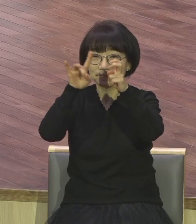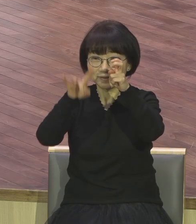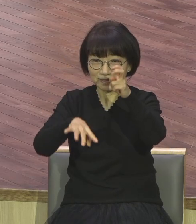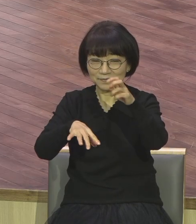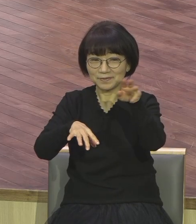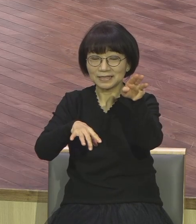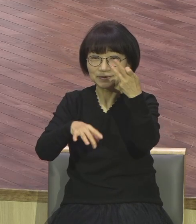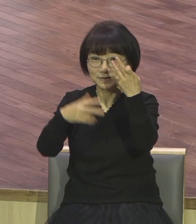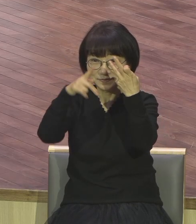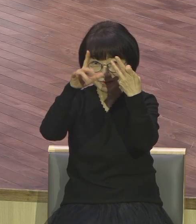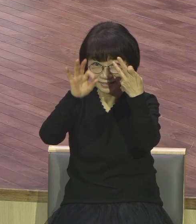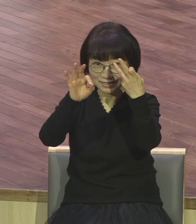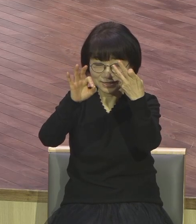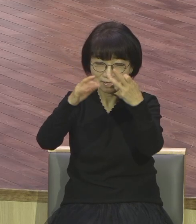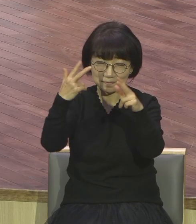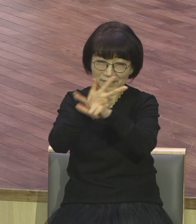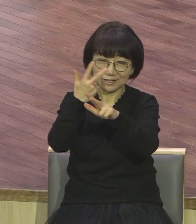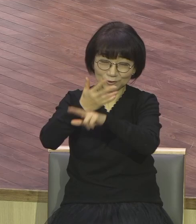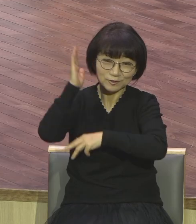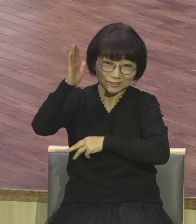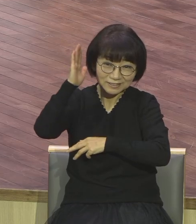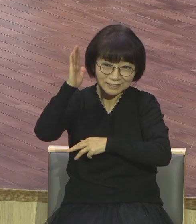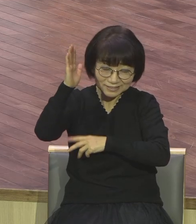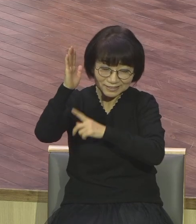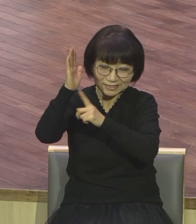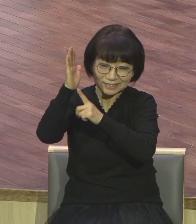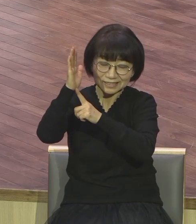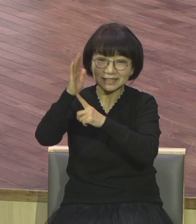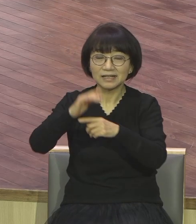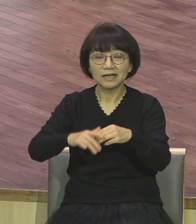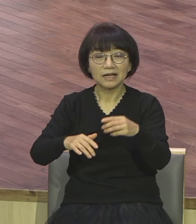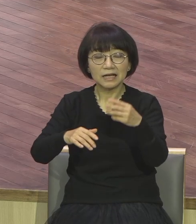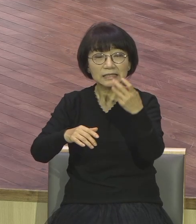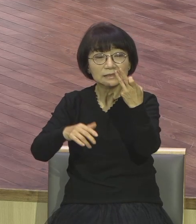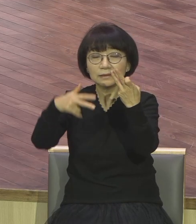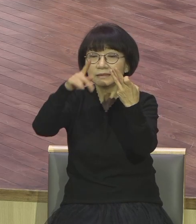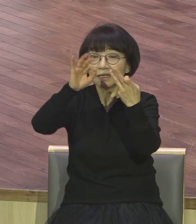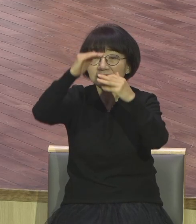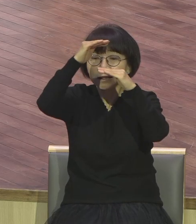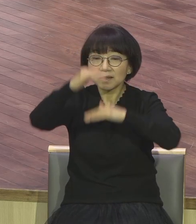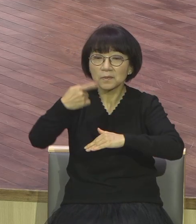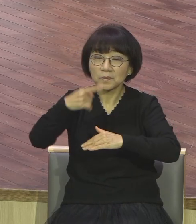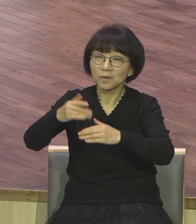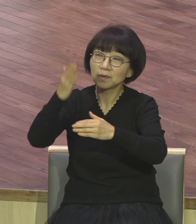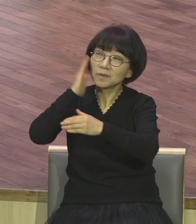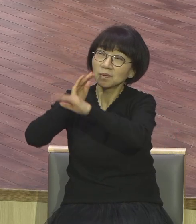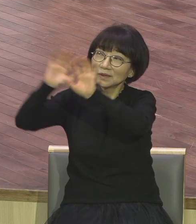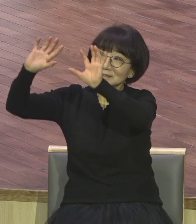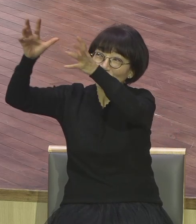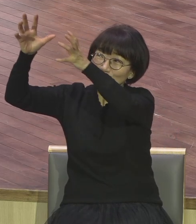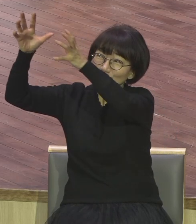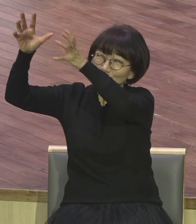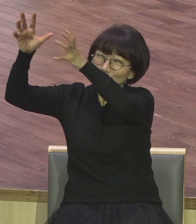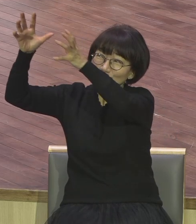예수님의 뭐요? 천국 비유예요 천국 비유 천국 예수님께서 공생의 사역을 하시는 동안에